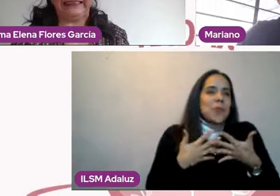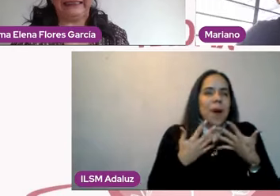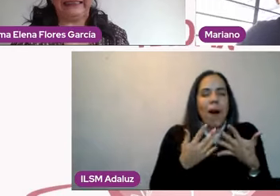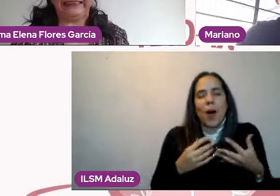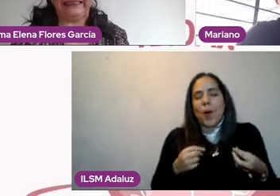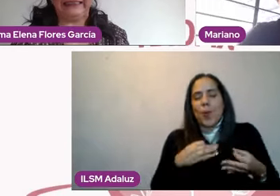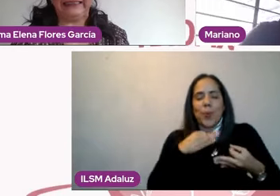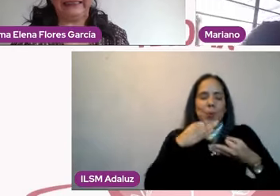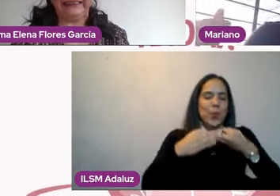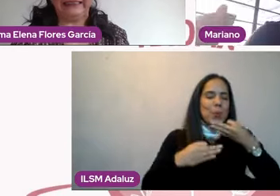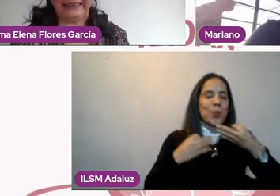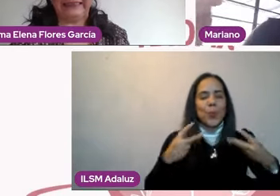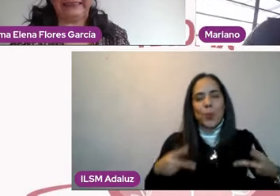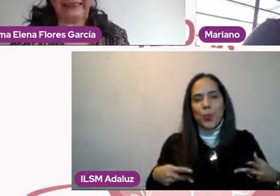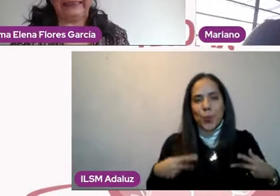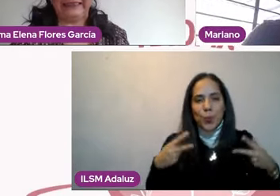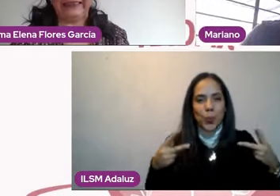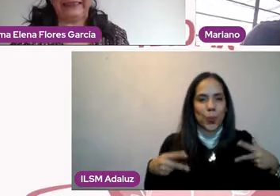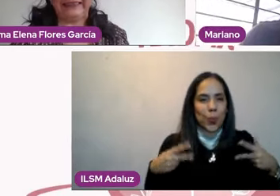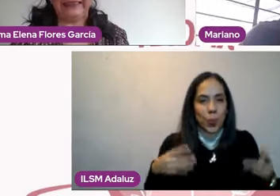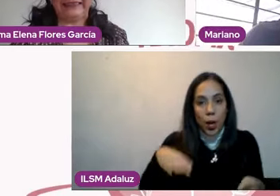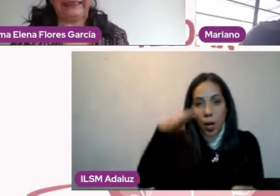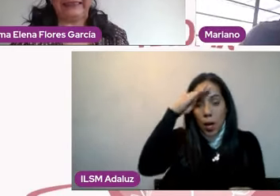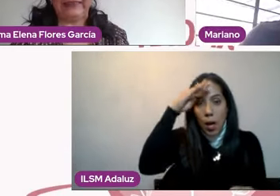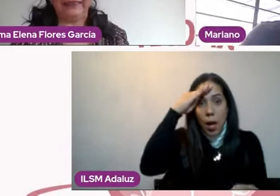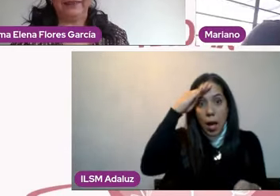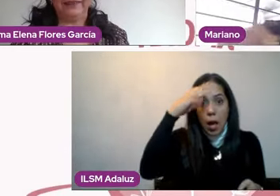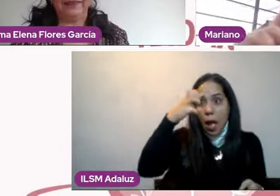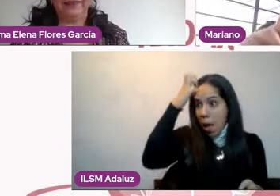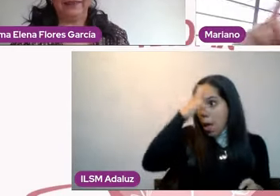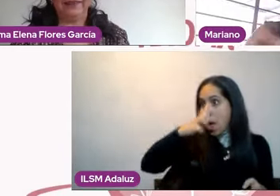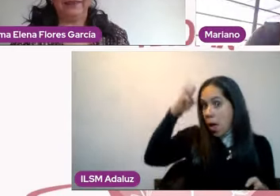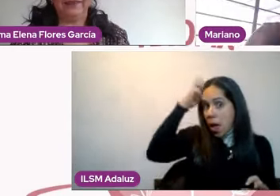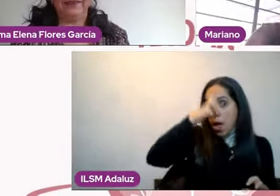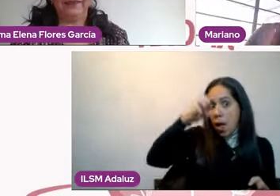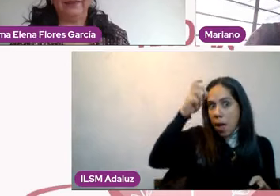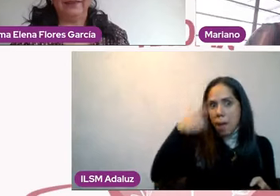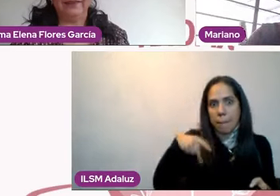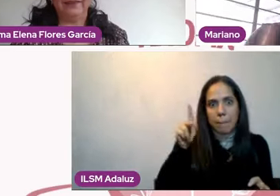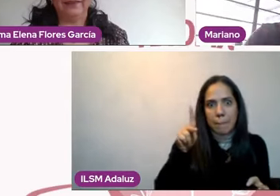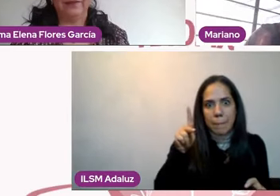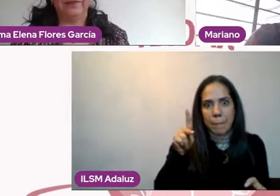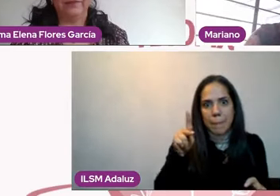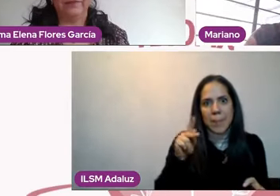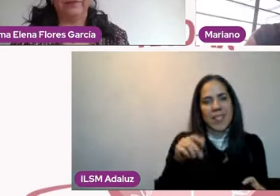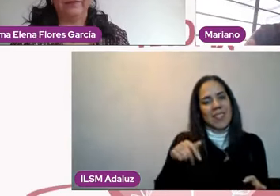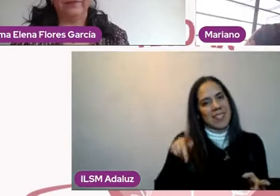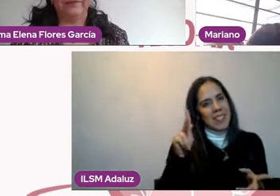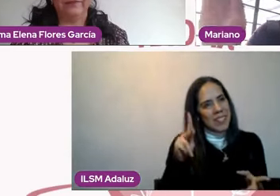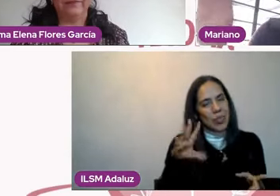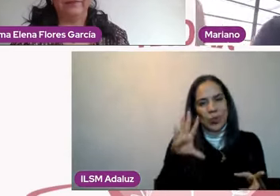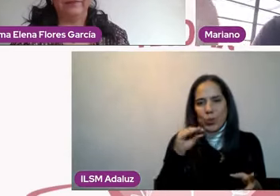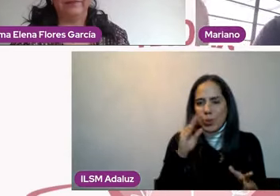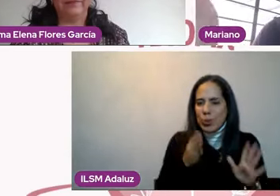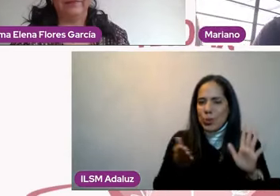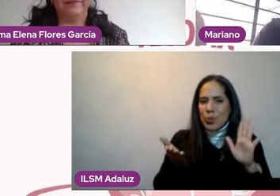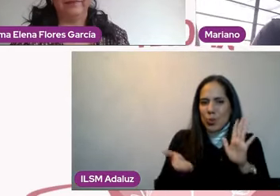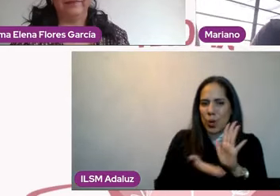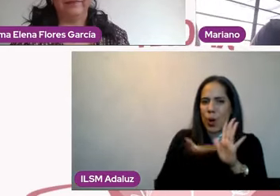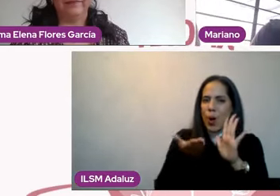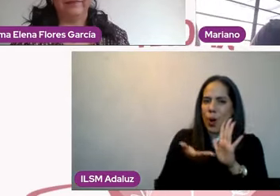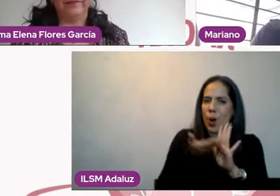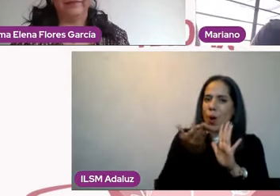determinado tipo de cosas o determinado tipo de experiencias. Pero como no estoy creando una pareja con esa